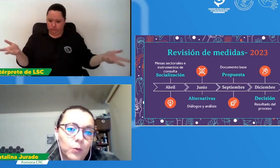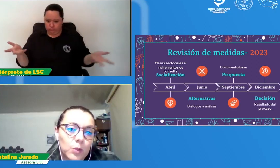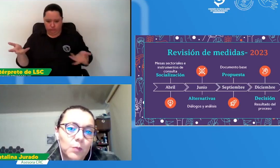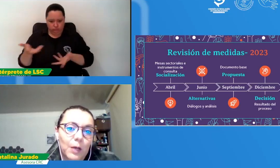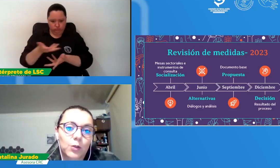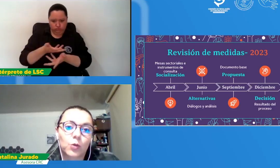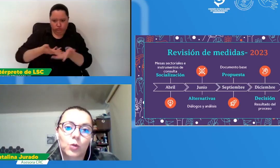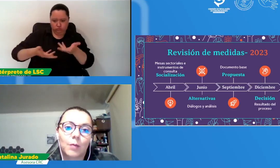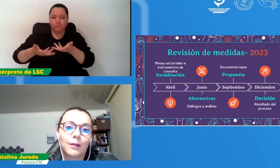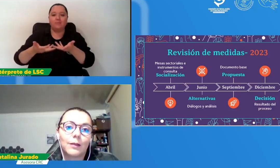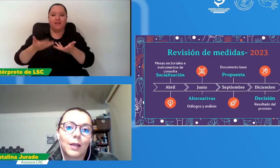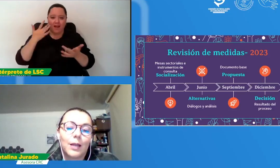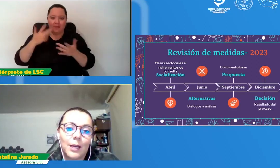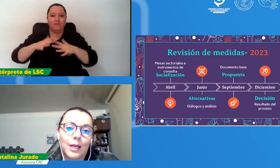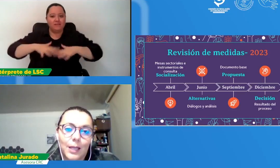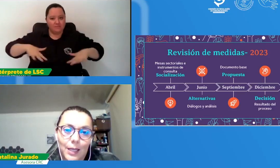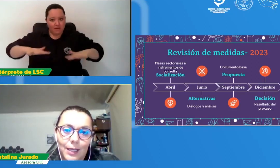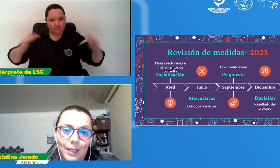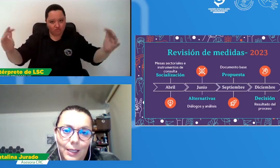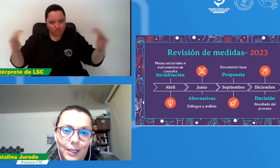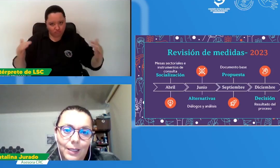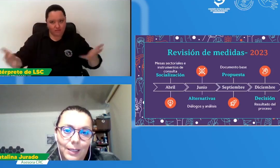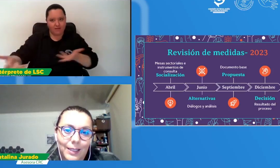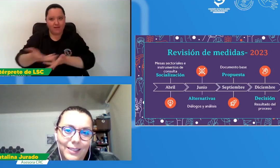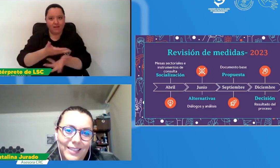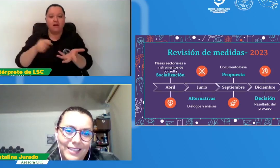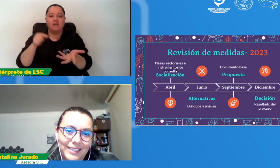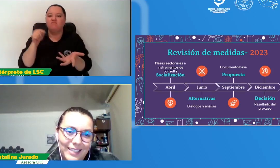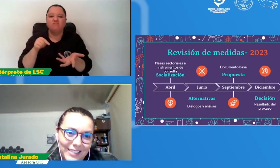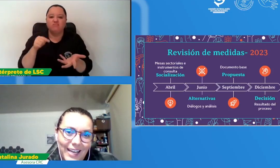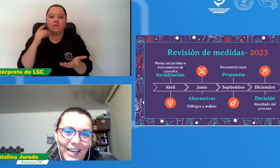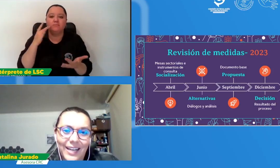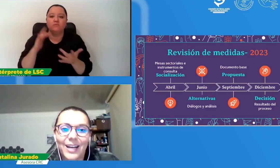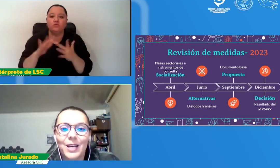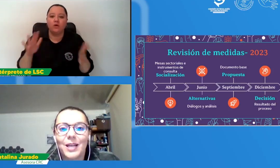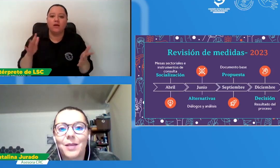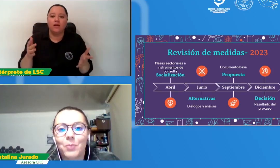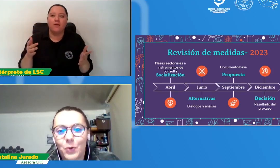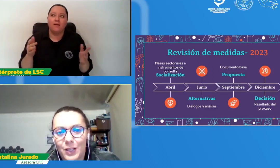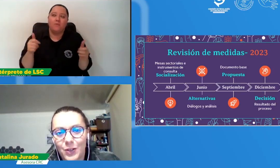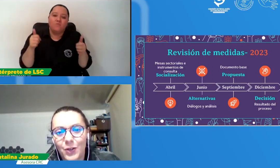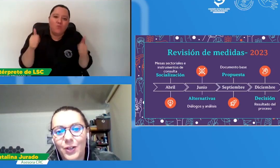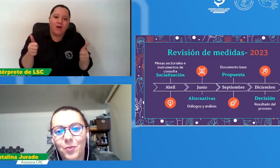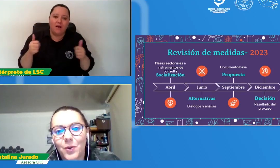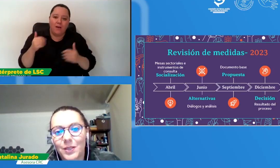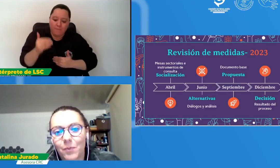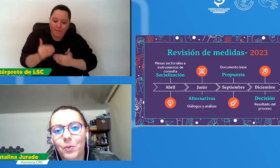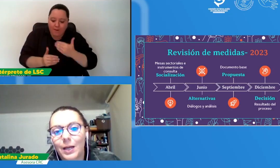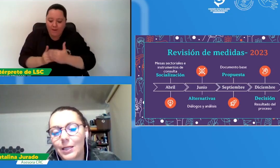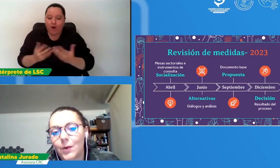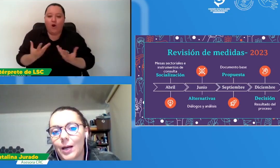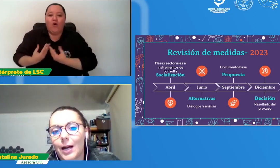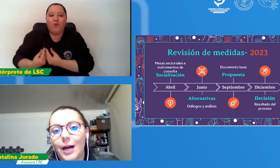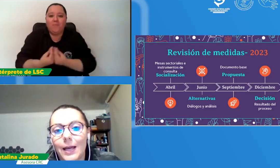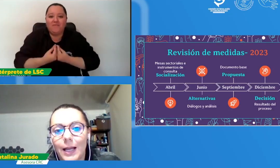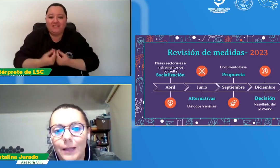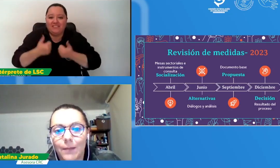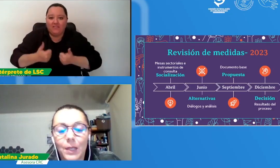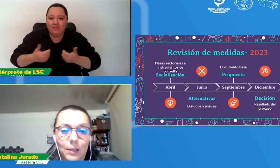espacios justamente de sana progresión y convivencia para llevar adelante este